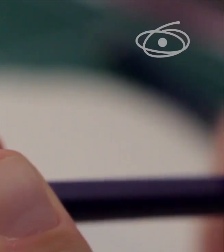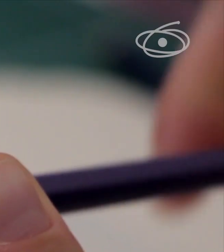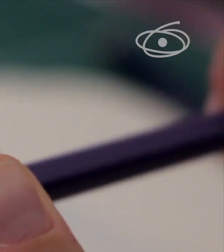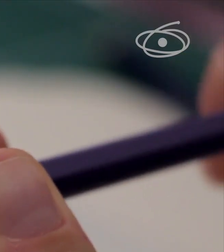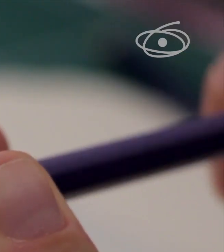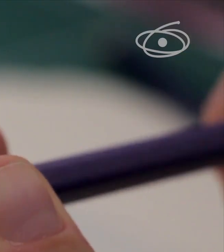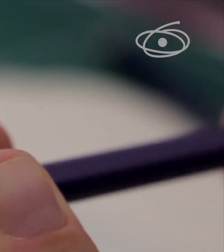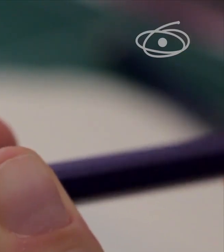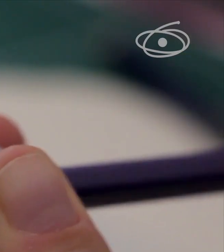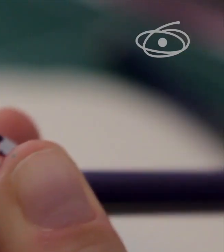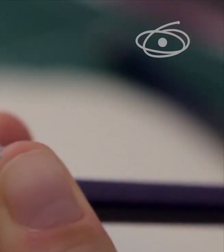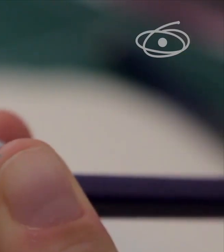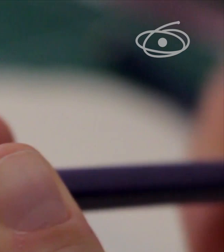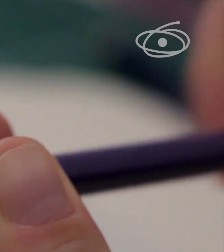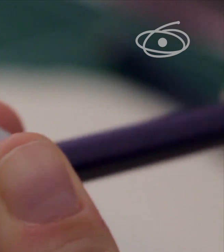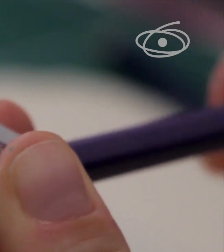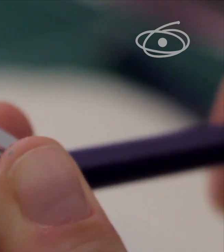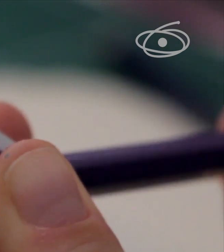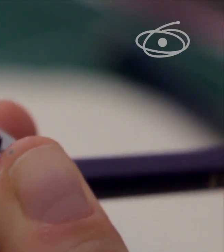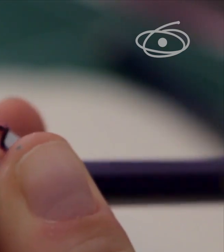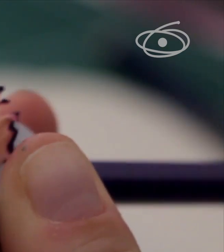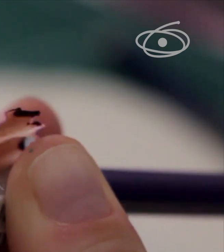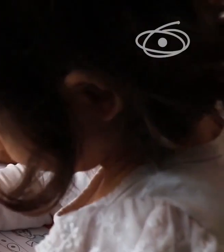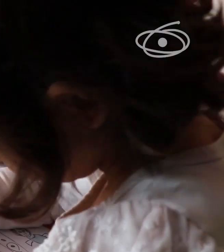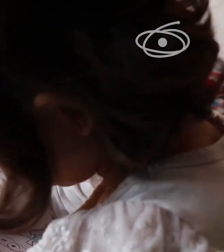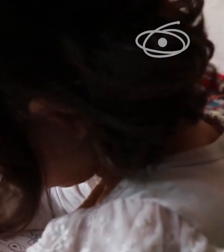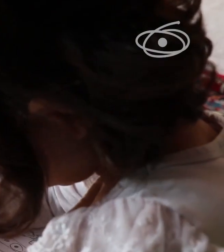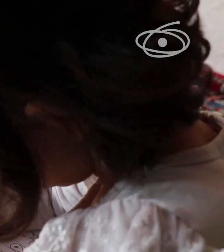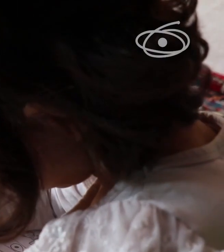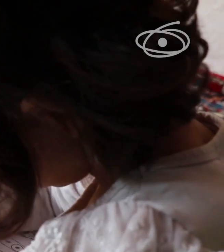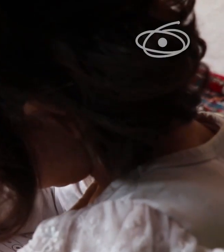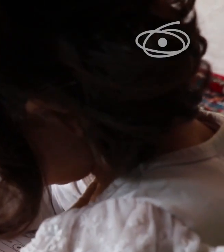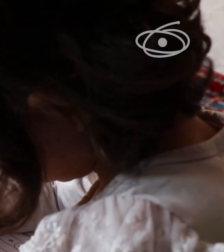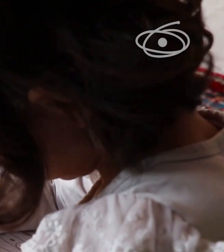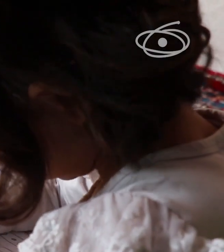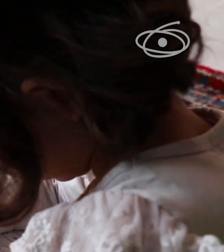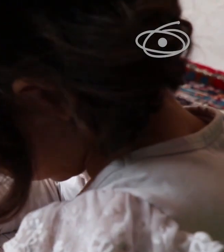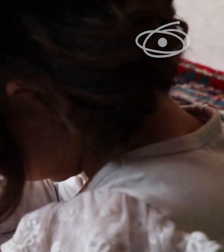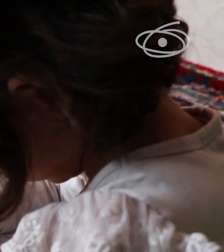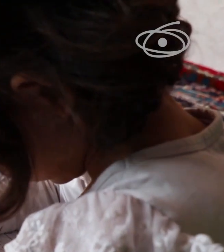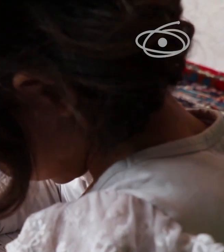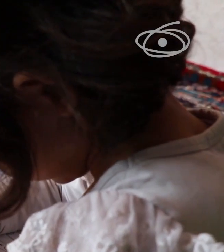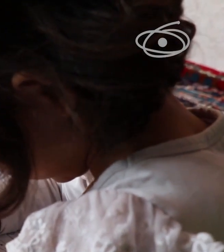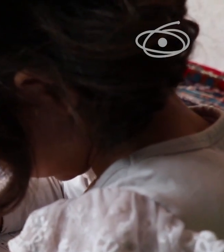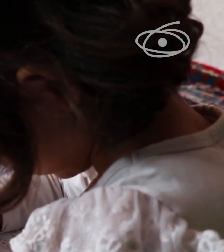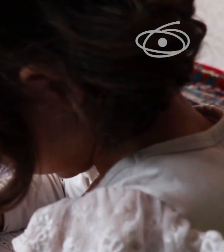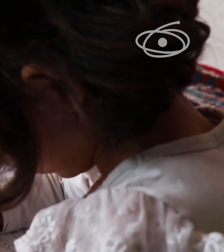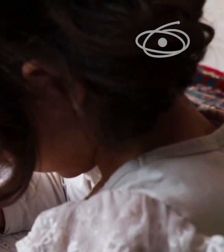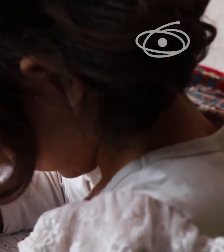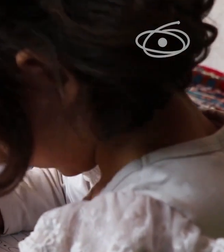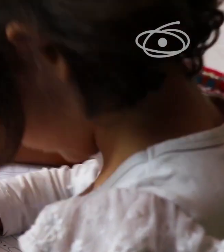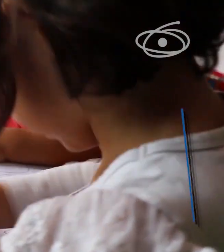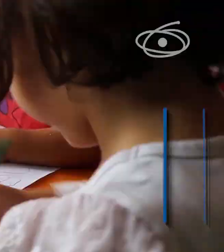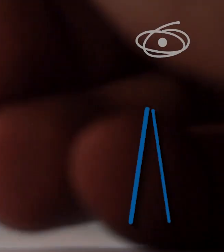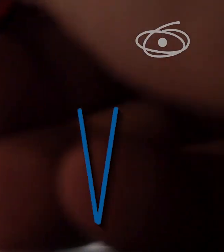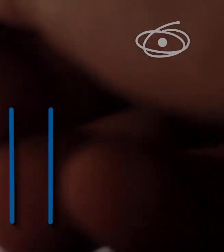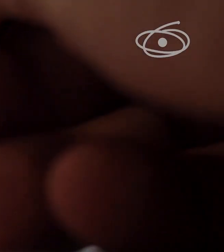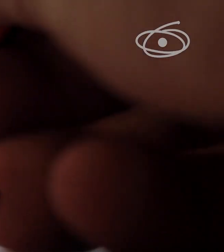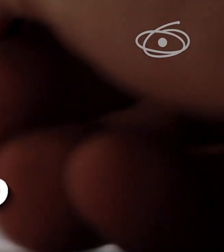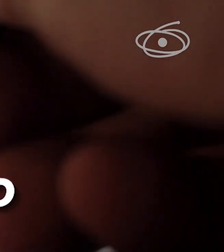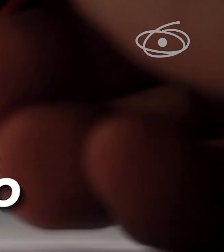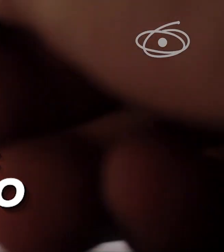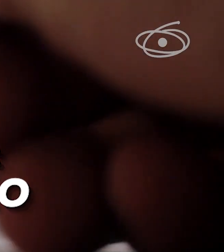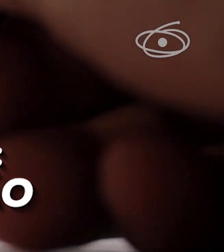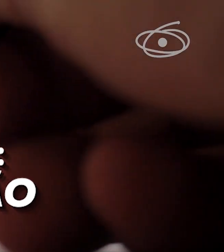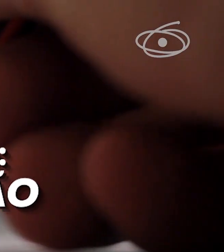O curso oferece aos educadores que trabalham com alfabetização uma qualificação de nível internacional. A